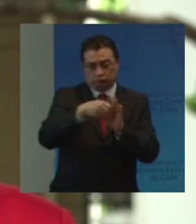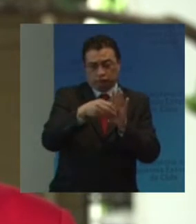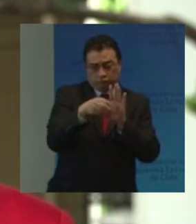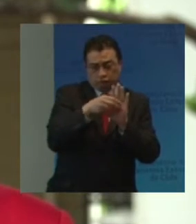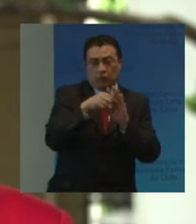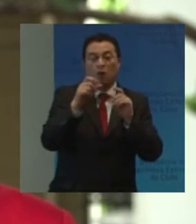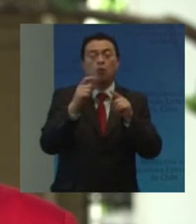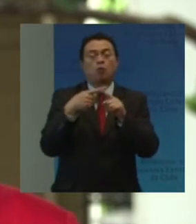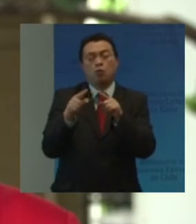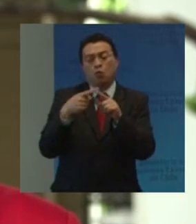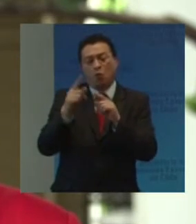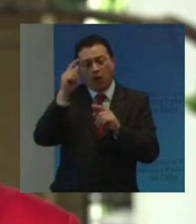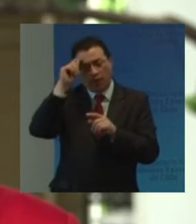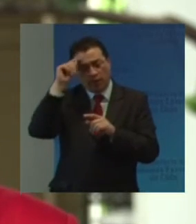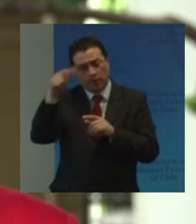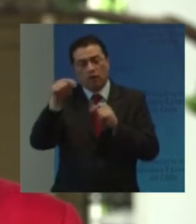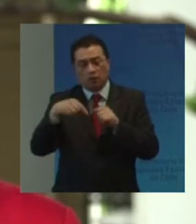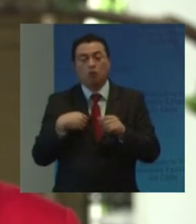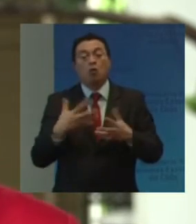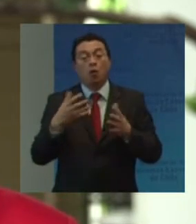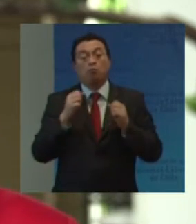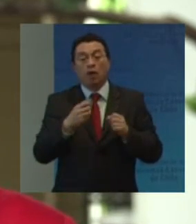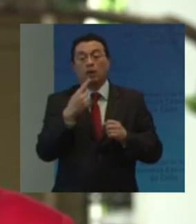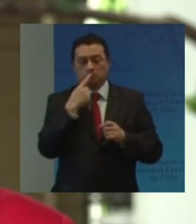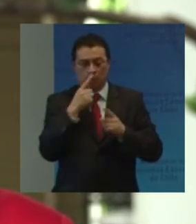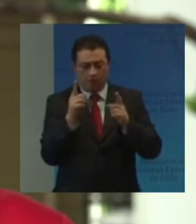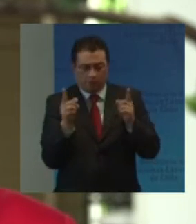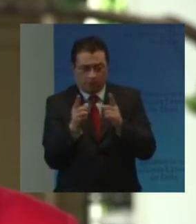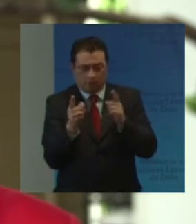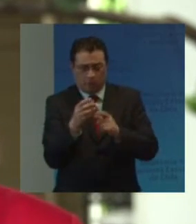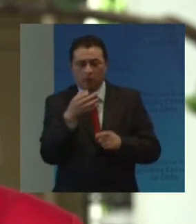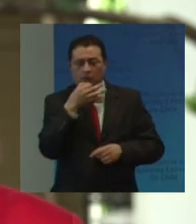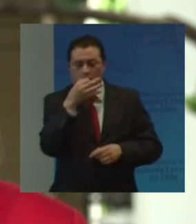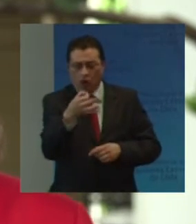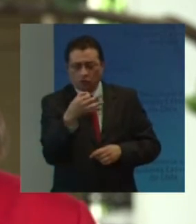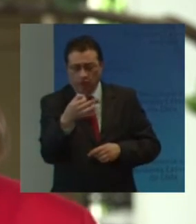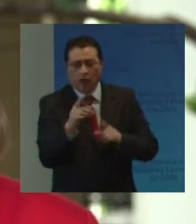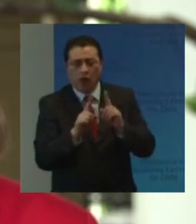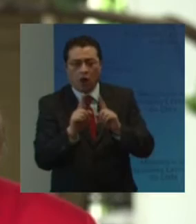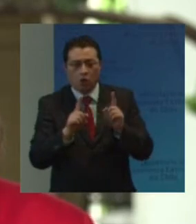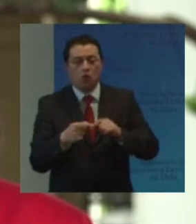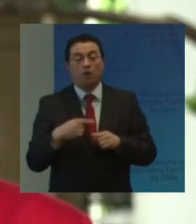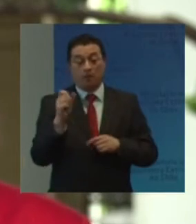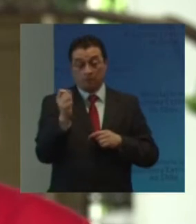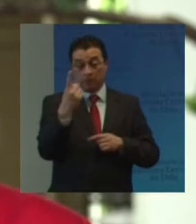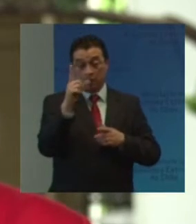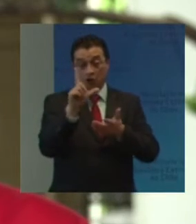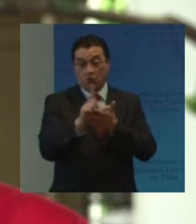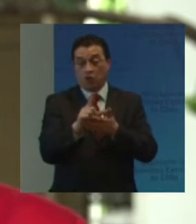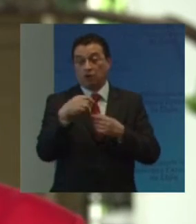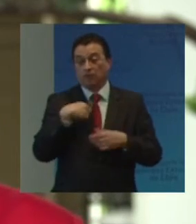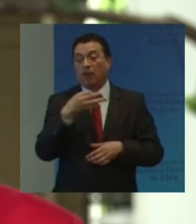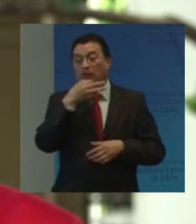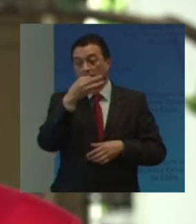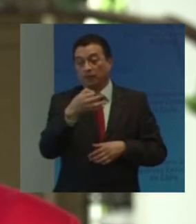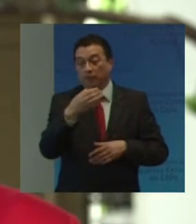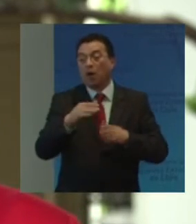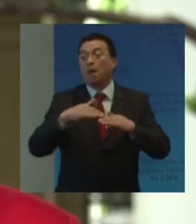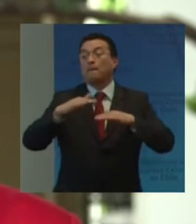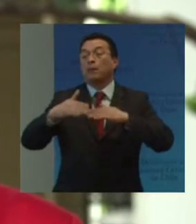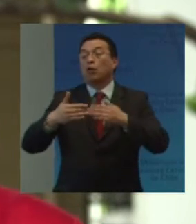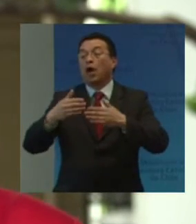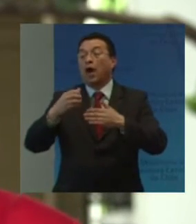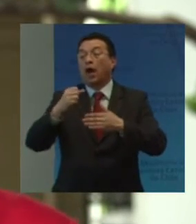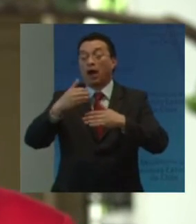de varias iniciativas Entre las cuales Me gustaría brevemente Compartirles las siguientes En primer lugar Deseo referirme Al proceso De